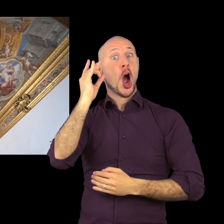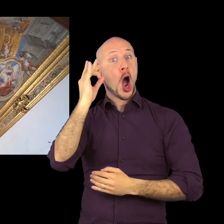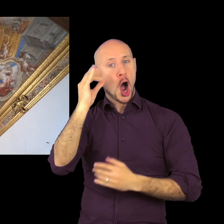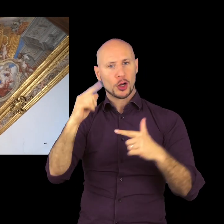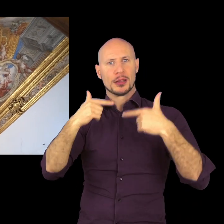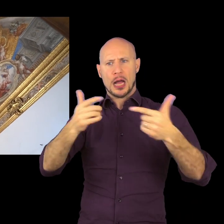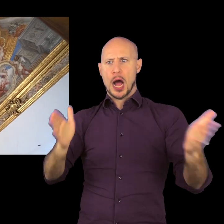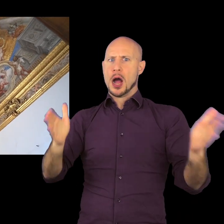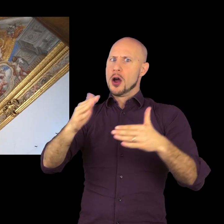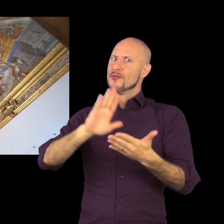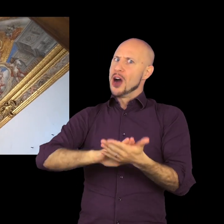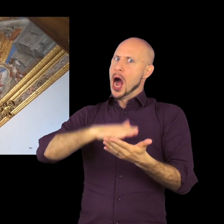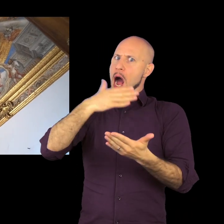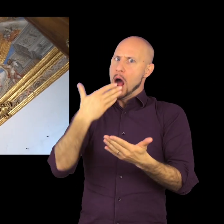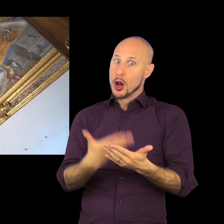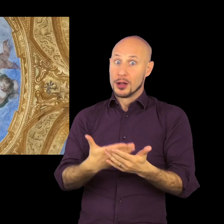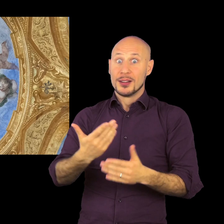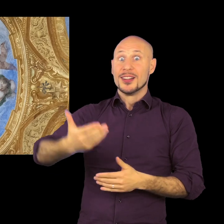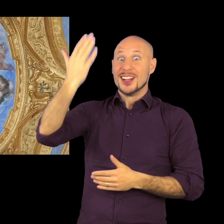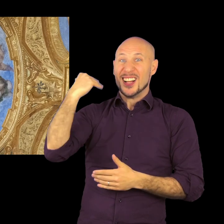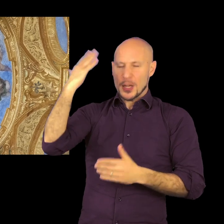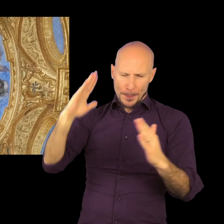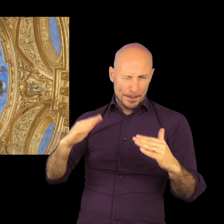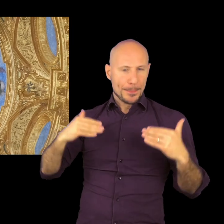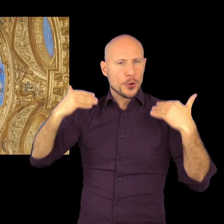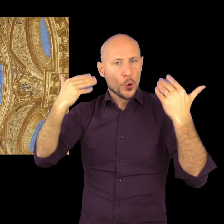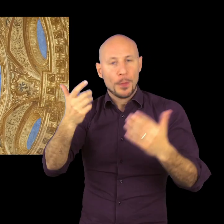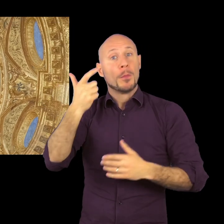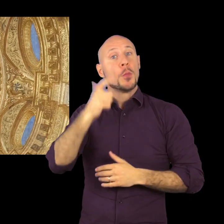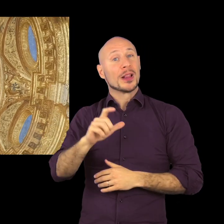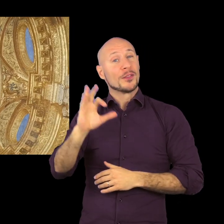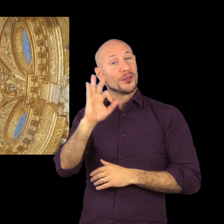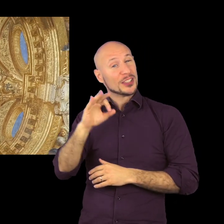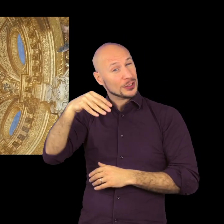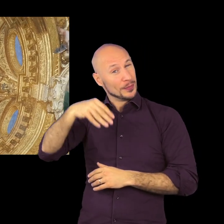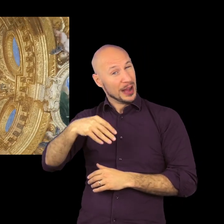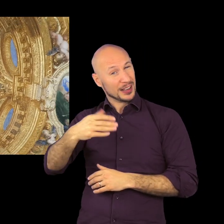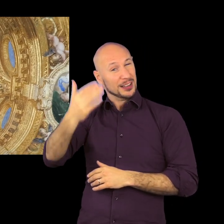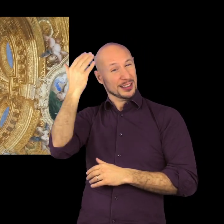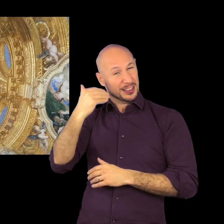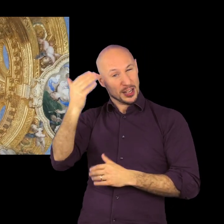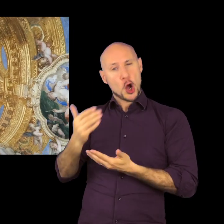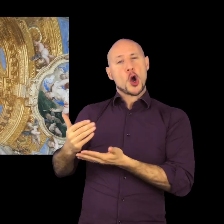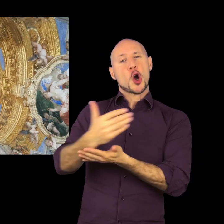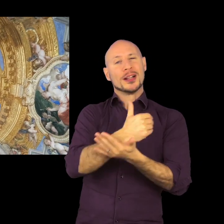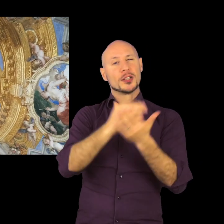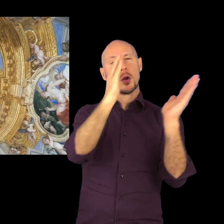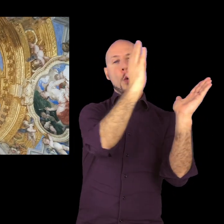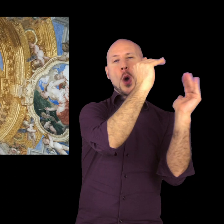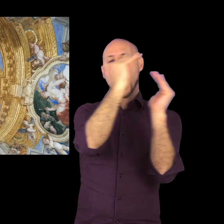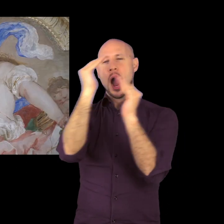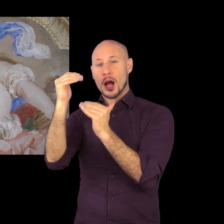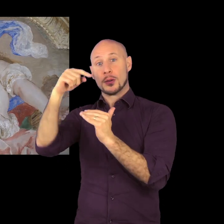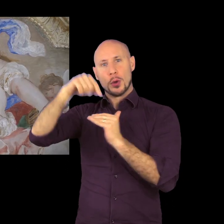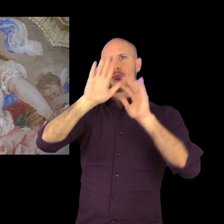trasforma questa stanza da una stanza di pianta rettangolare in una sala di forma ovale e dall'altra parte invece